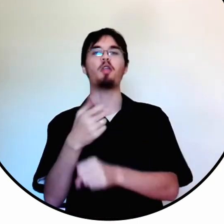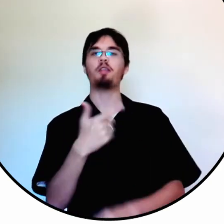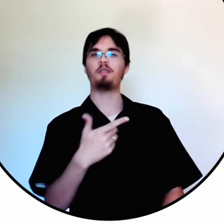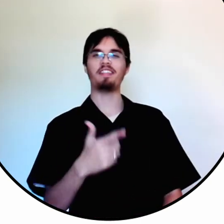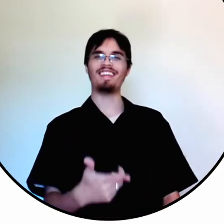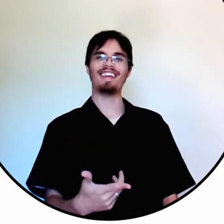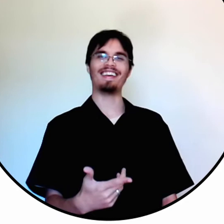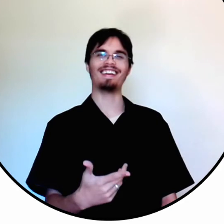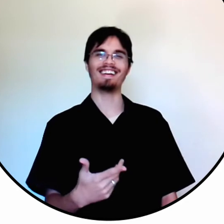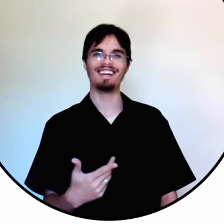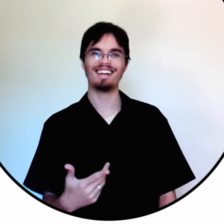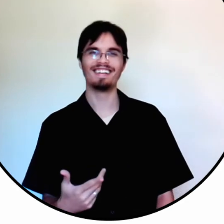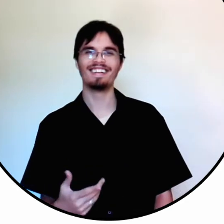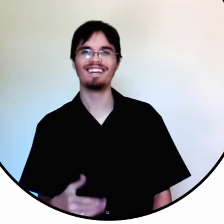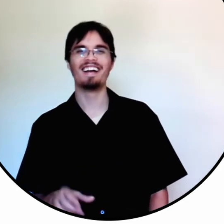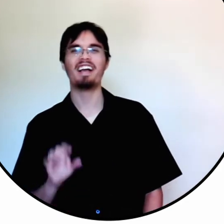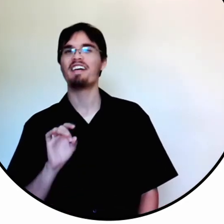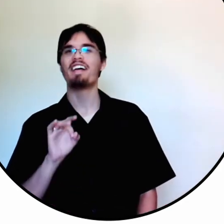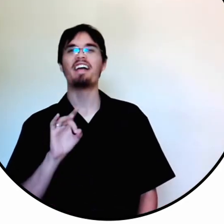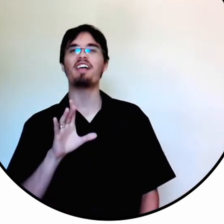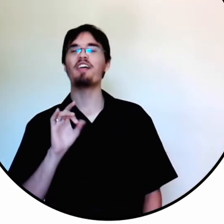é uma disciplina que não tem nota.